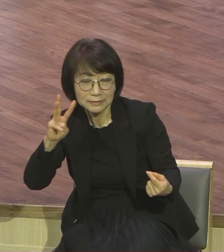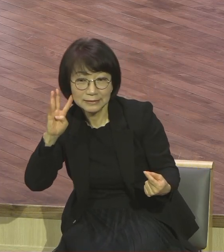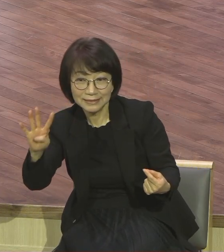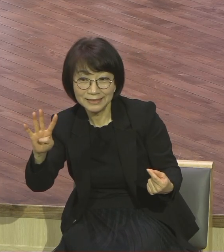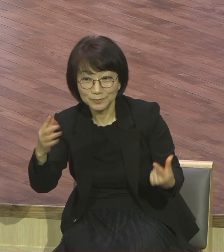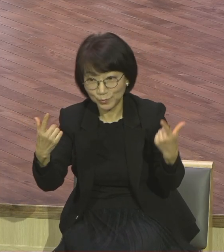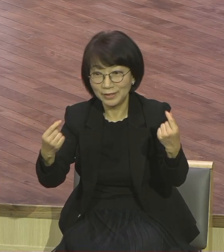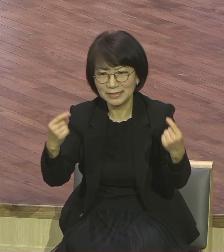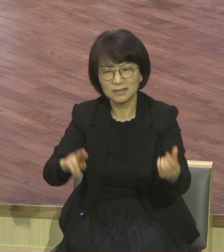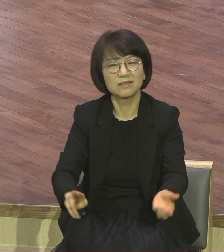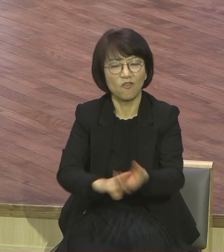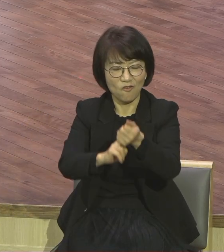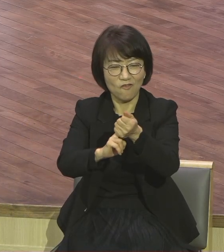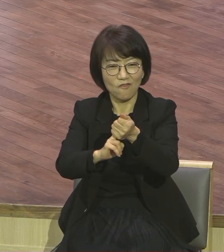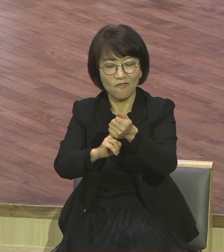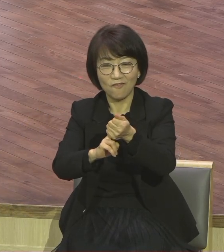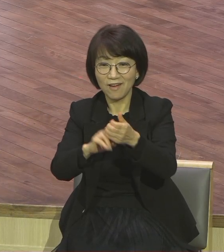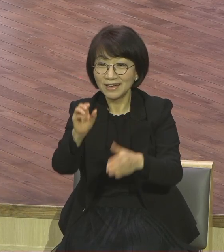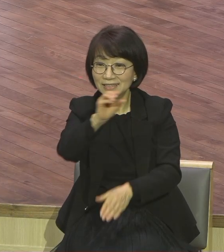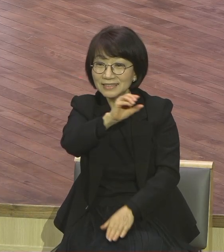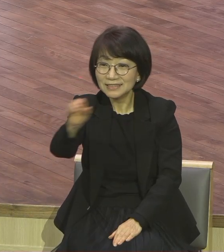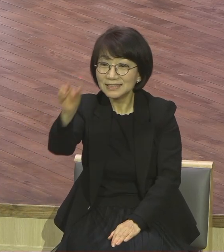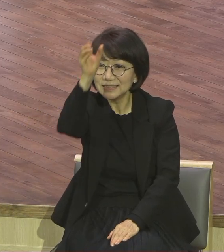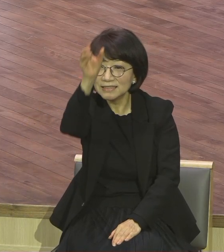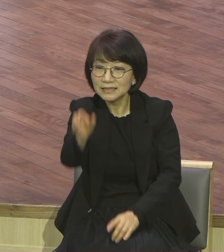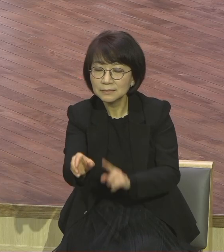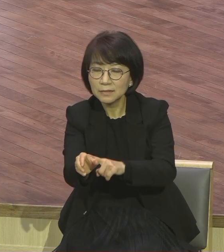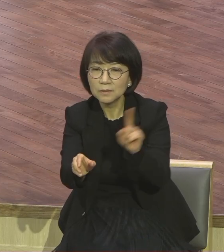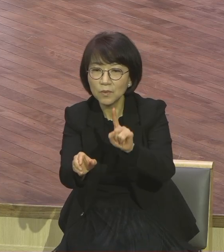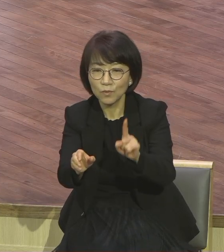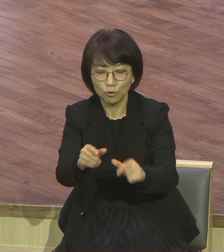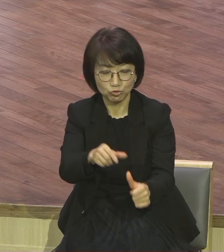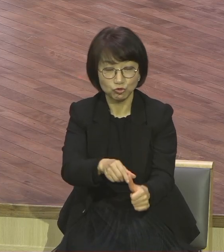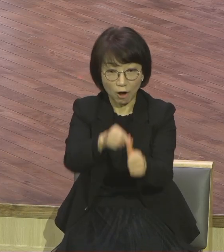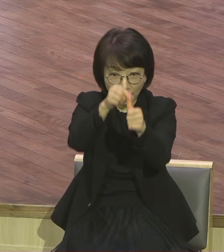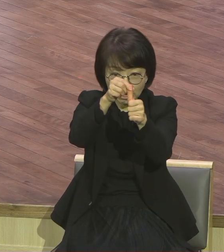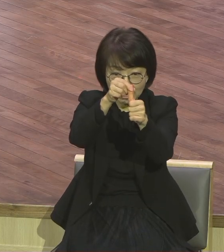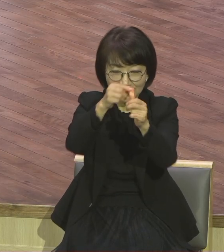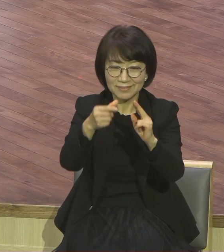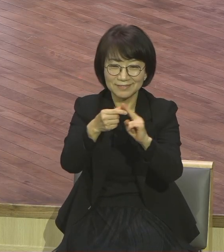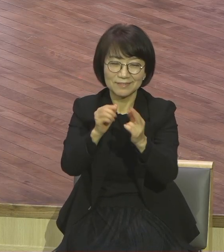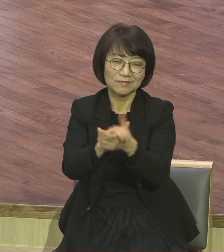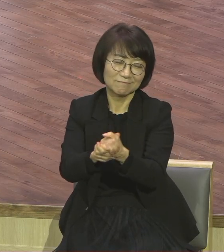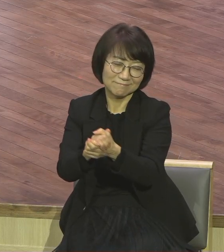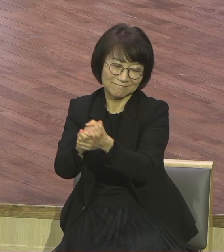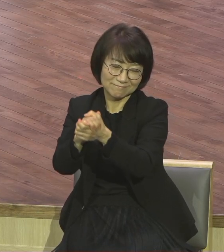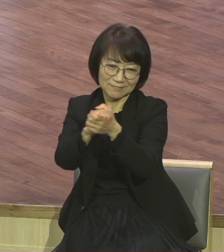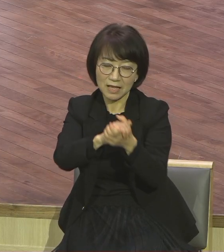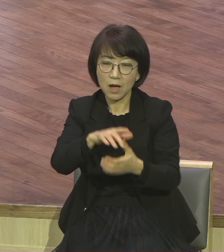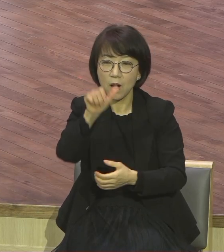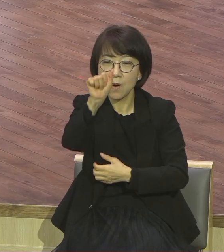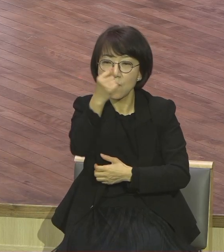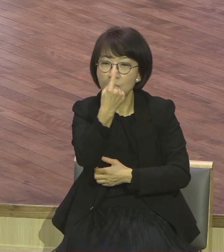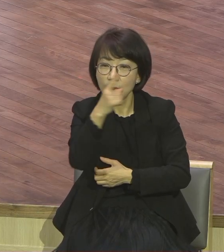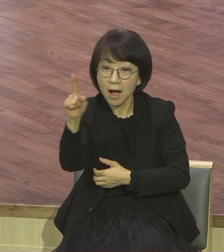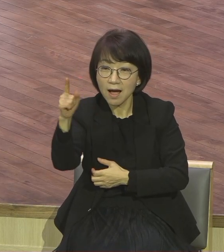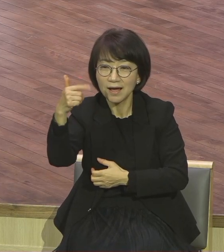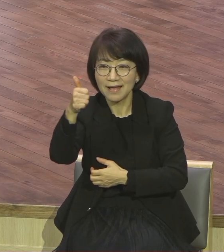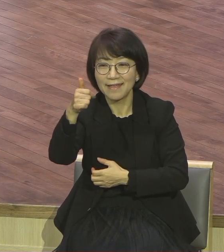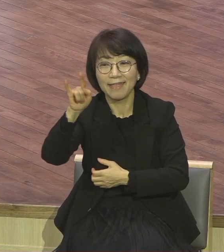십자가는 뭡니까? 구원과 화해 하나님과 나와의 관계 화해시고 치유와 회복의 상징입니다.